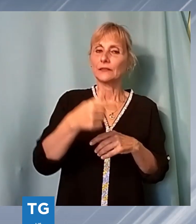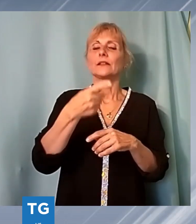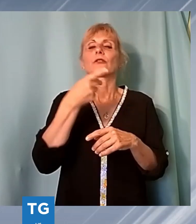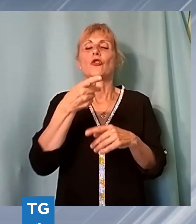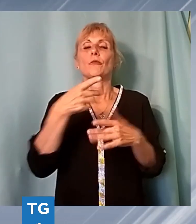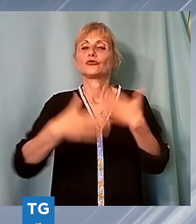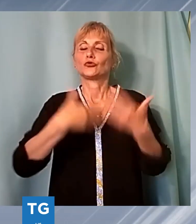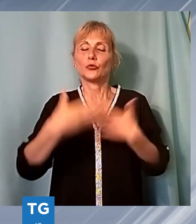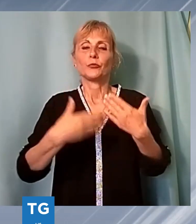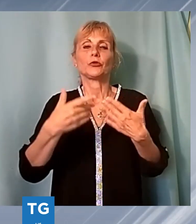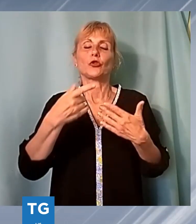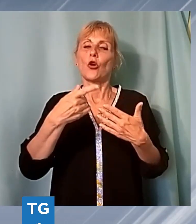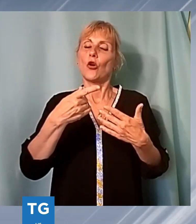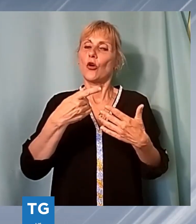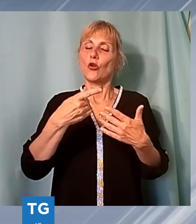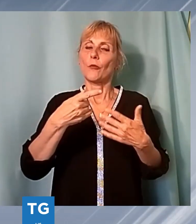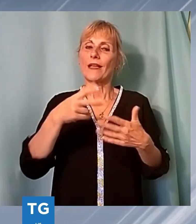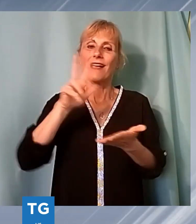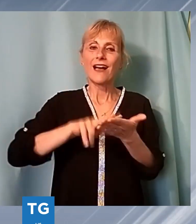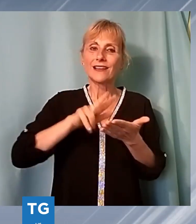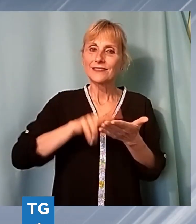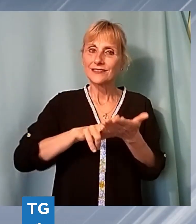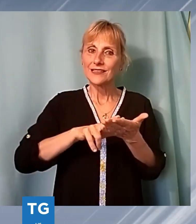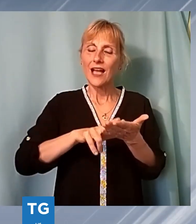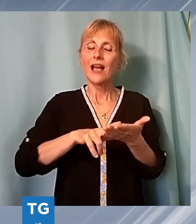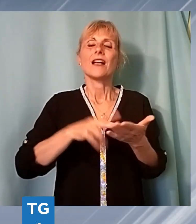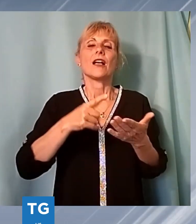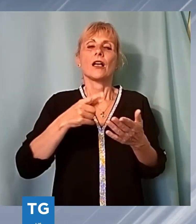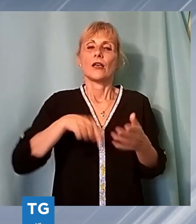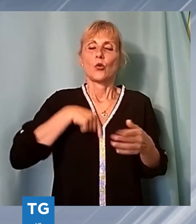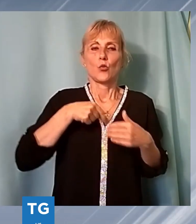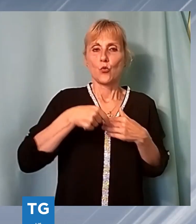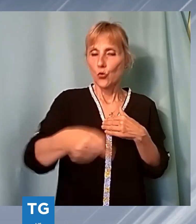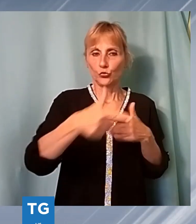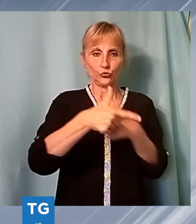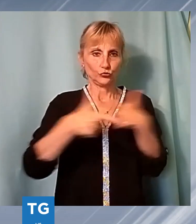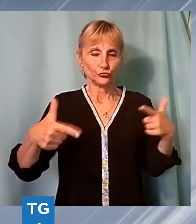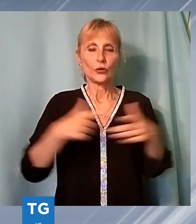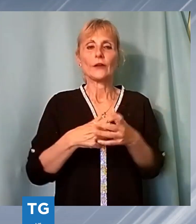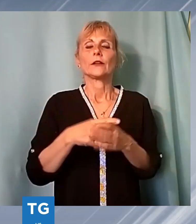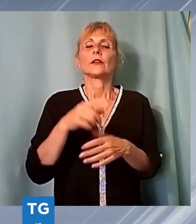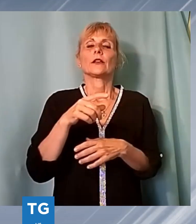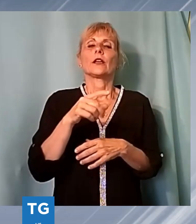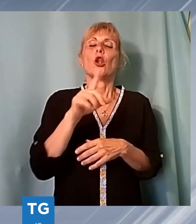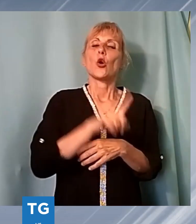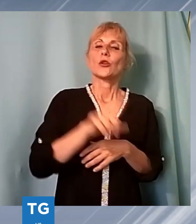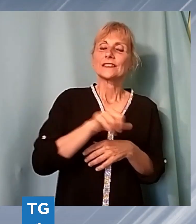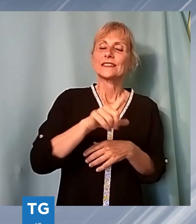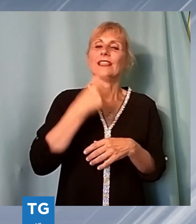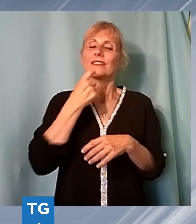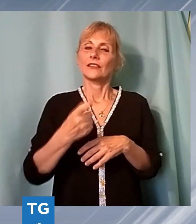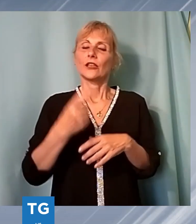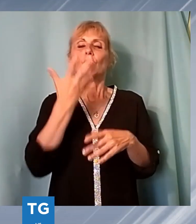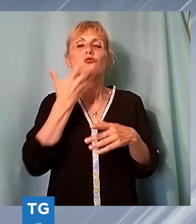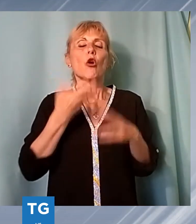una garanzia a lungo termine e il sindaco del comune di Montignoso, Gianni Lorenzetti, ha deciso di effettuare ulteriori analisi da parte di un